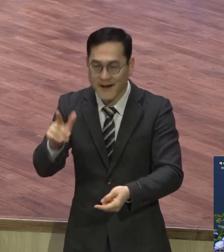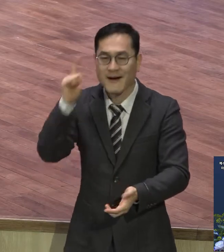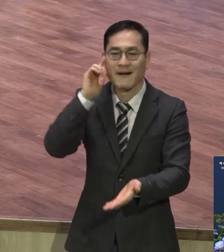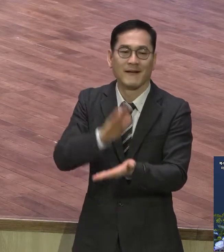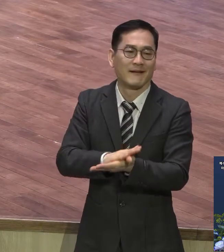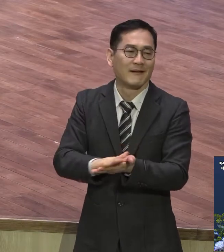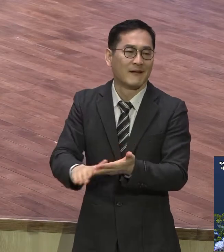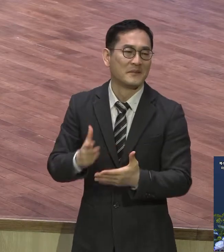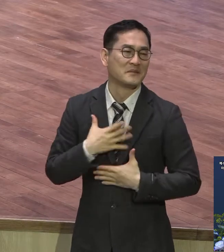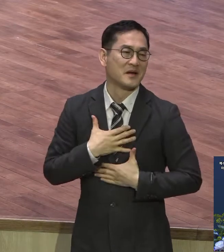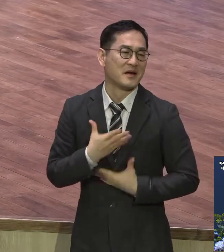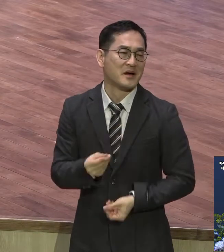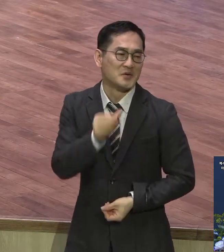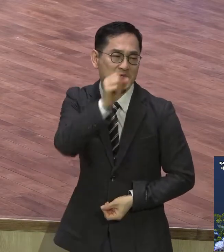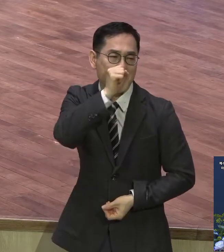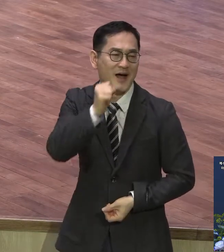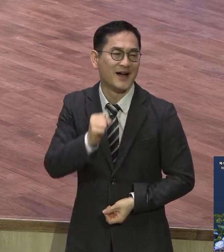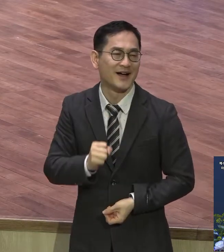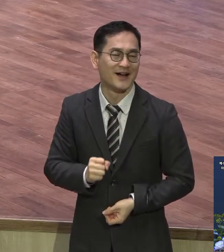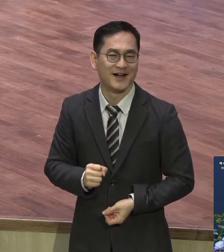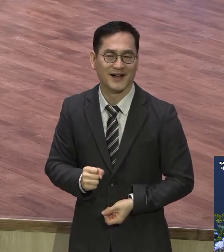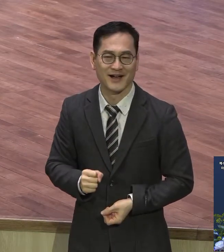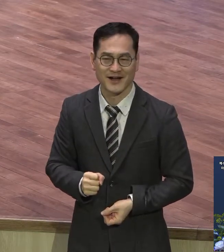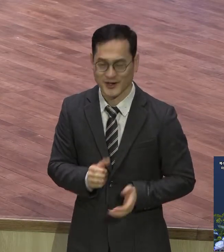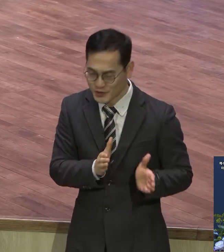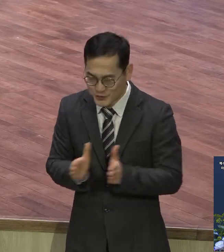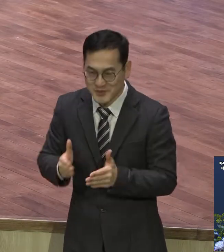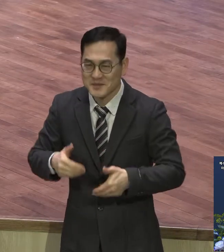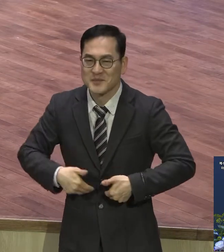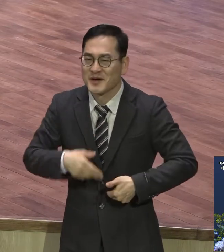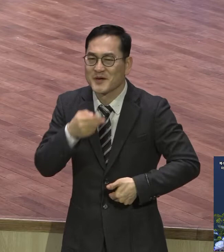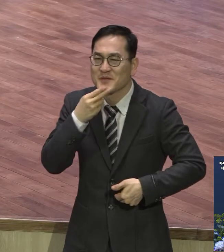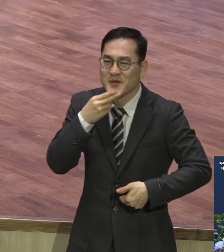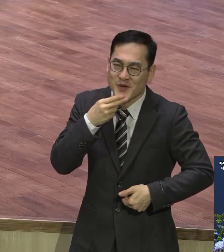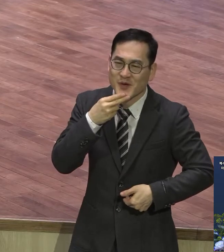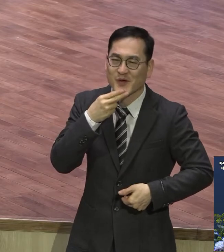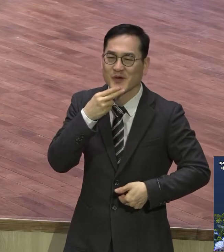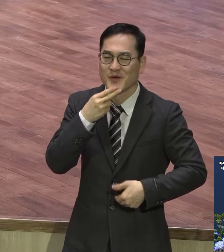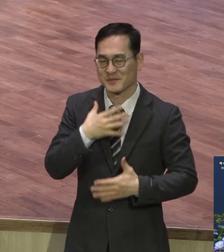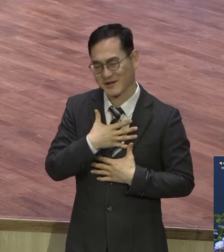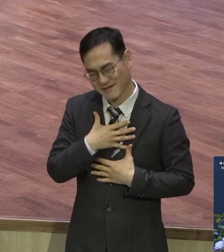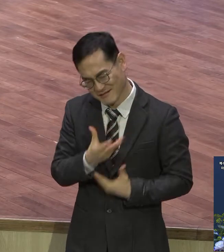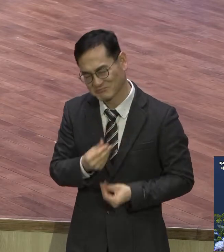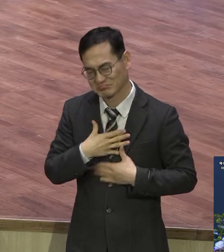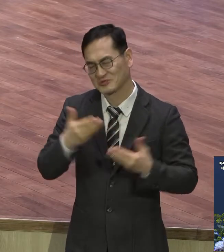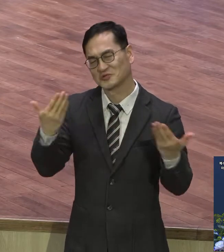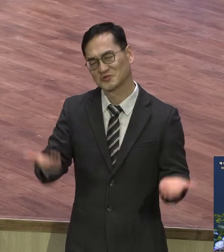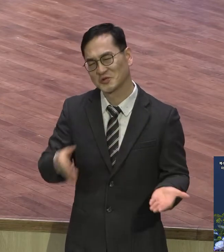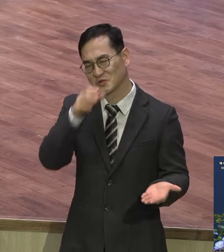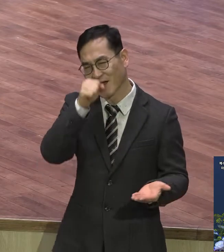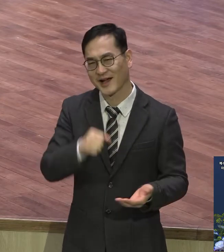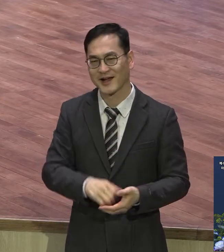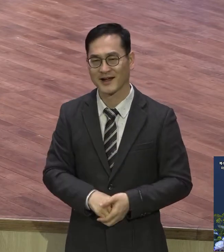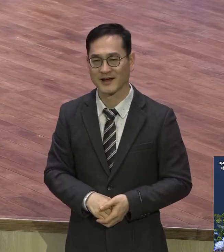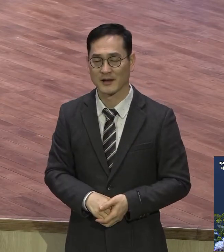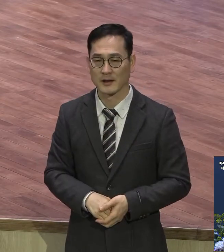참 편하네. 준비할 필요도 없고 시간 낭량 필요도 없고 계속 이러면 좋겠다. 그런